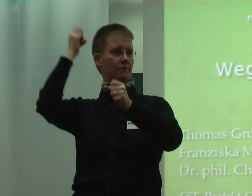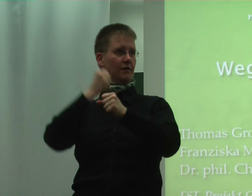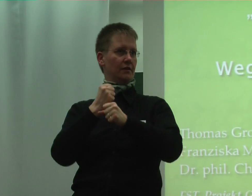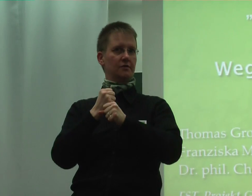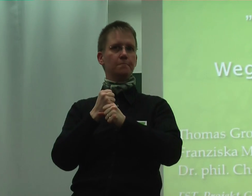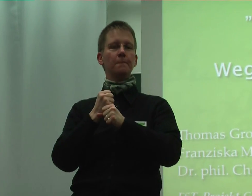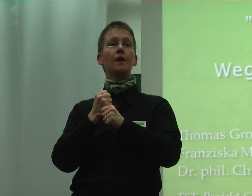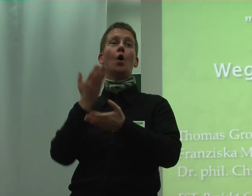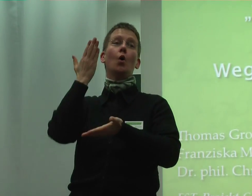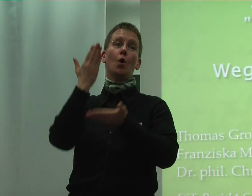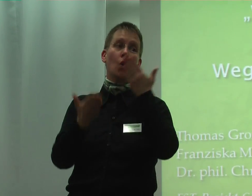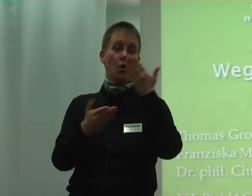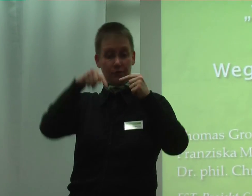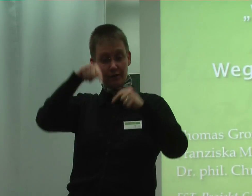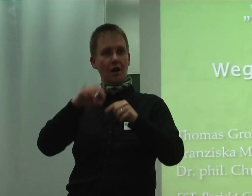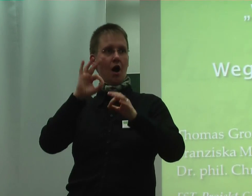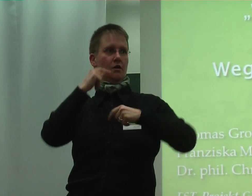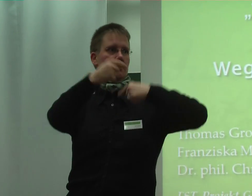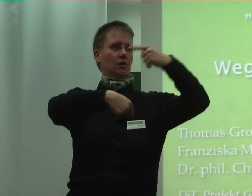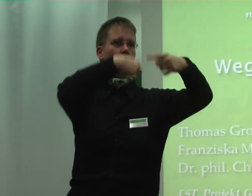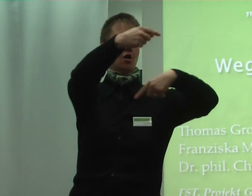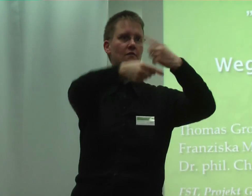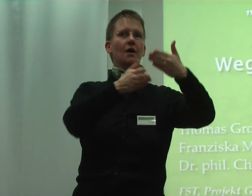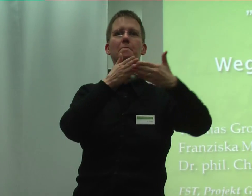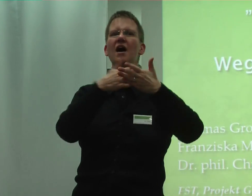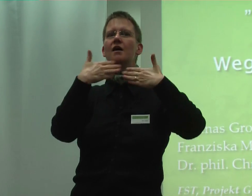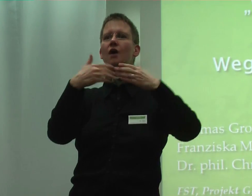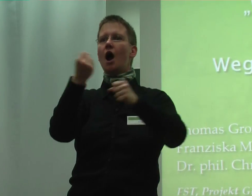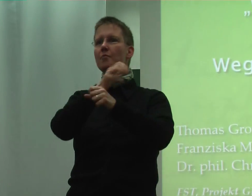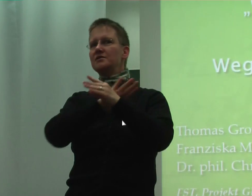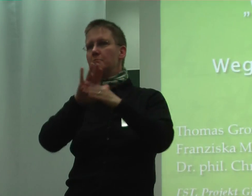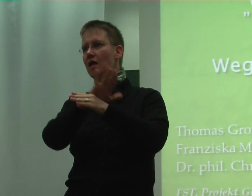beziehungsweise sich gerade im Prozess der barrierefreien Arbeitsplatzgestaltung finden.